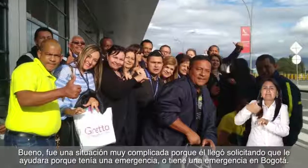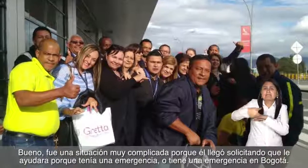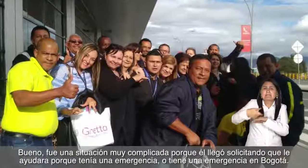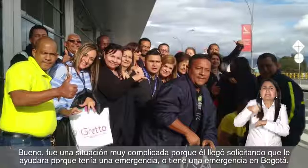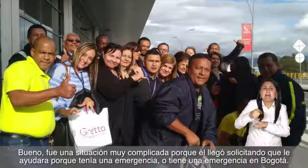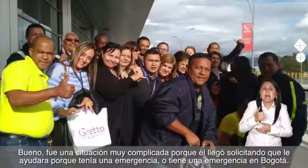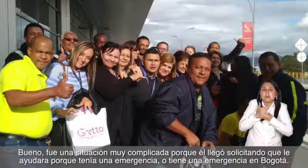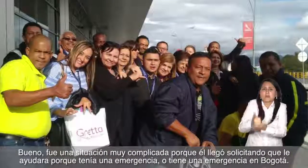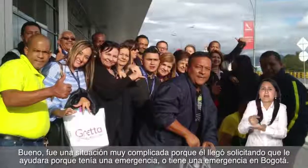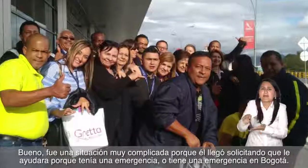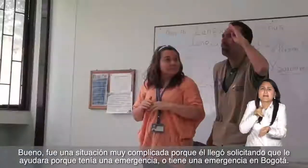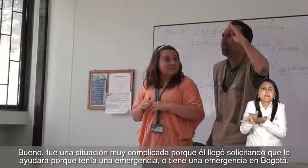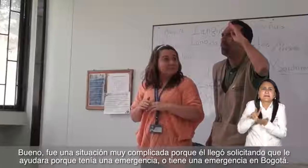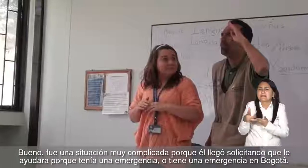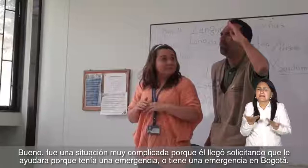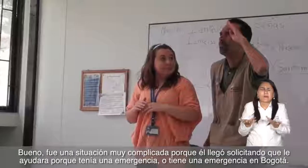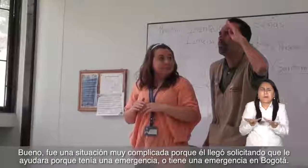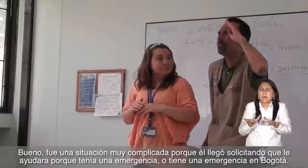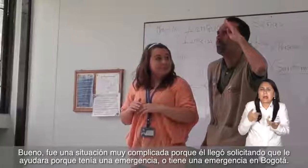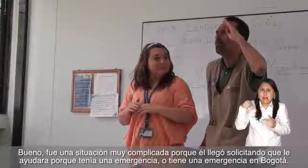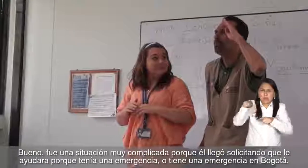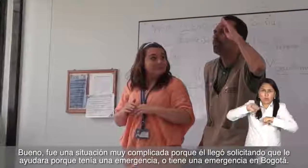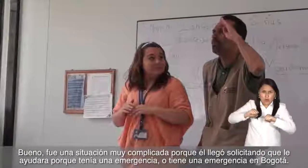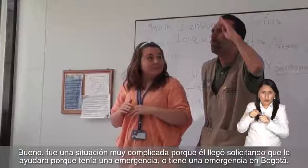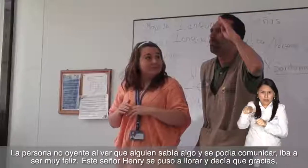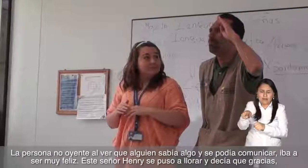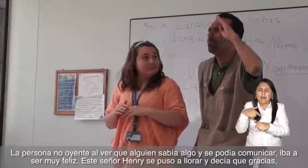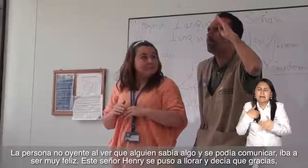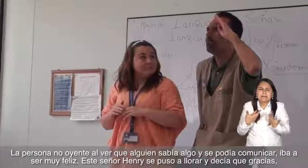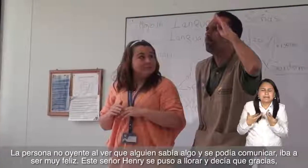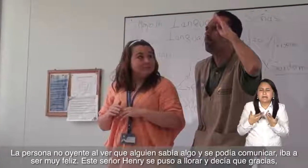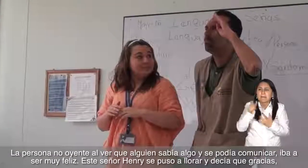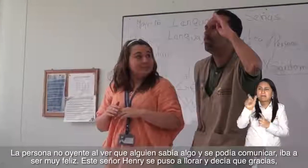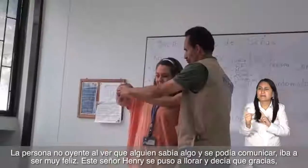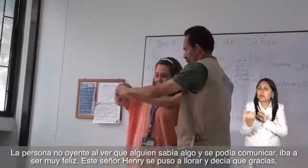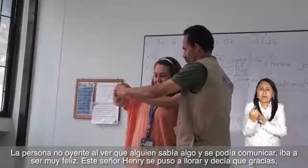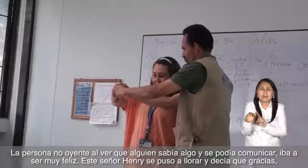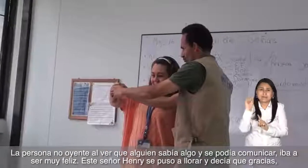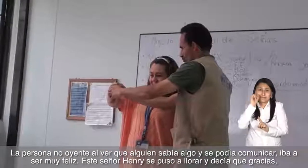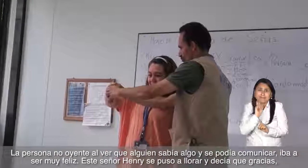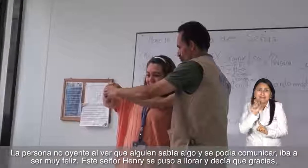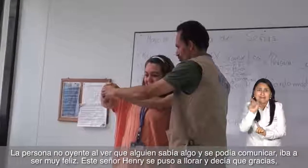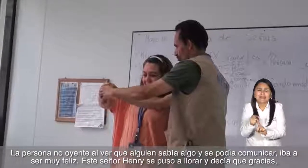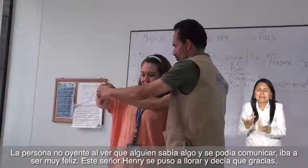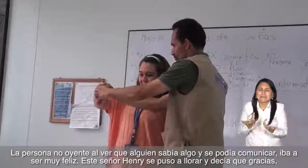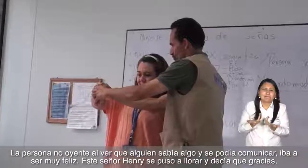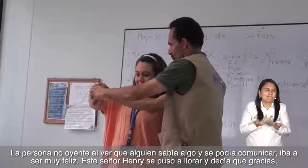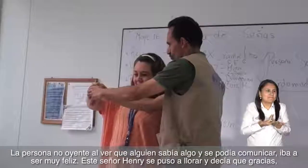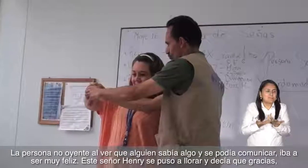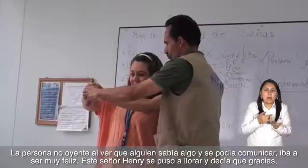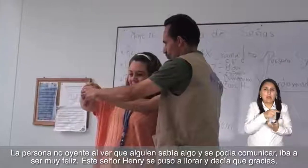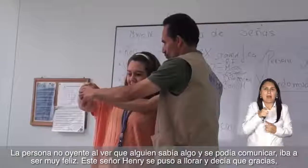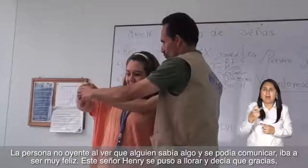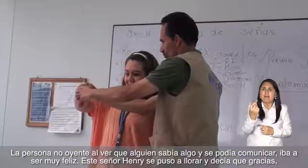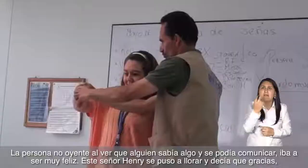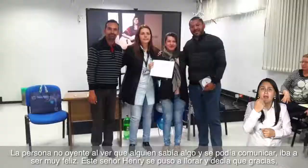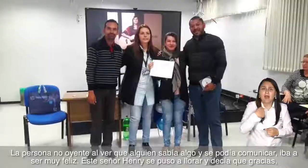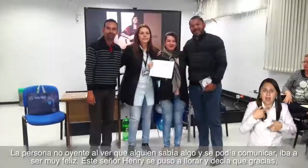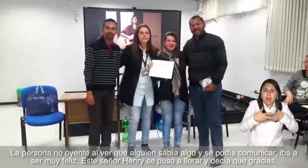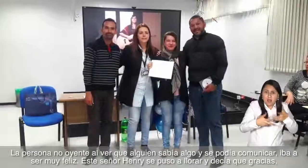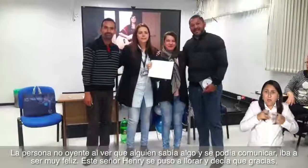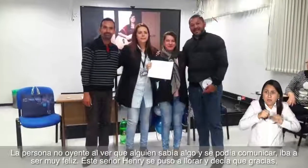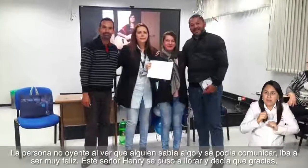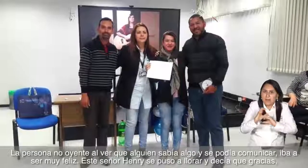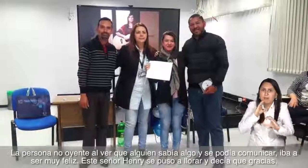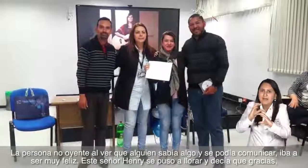ayudara porque tenía una emergencia o tiene una emergencia en Bogotá. La persona no oyente, al ver que alguien sabía